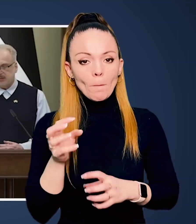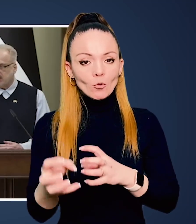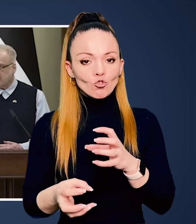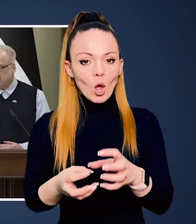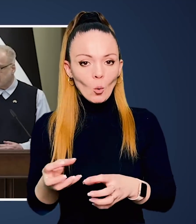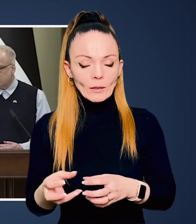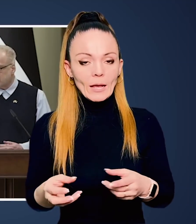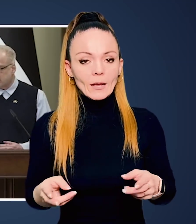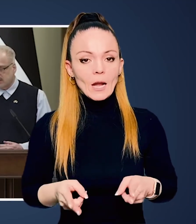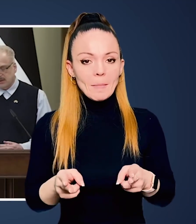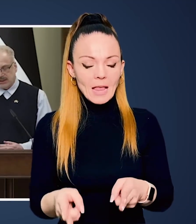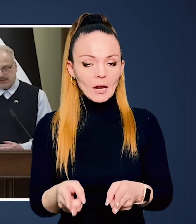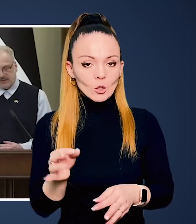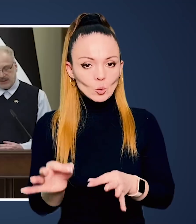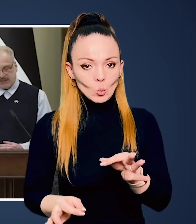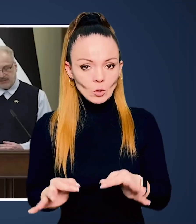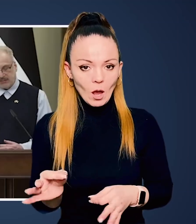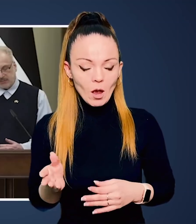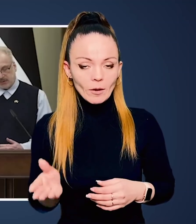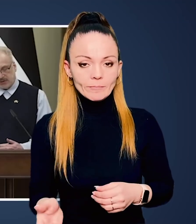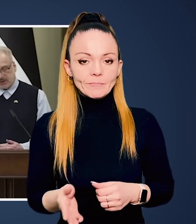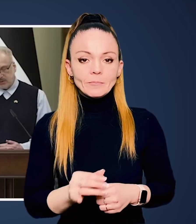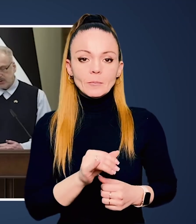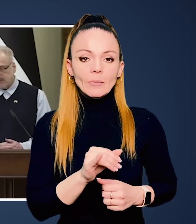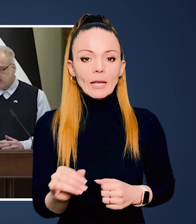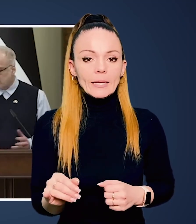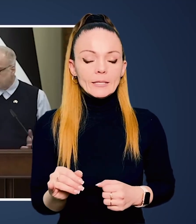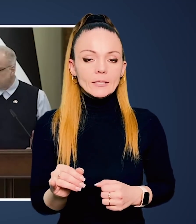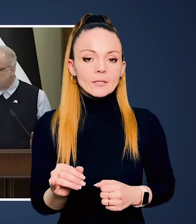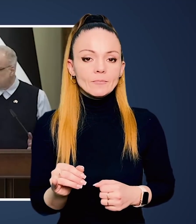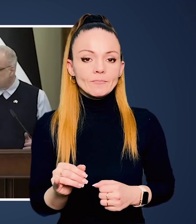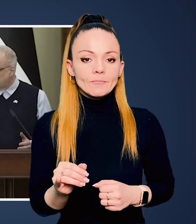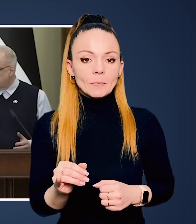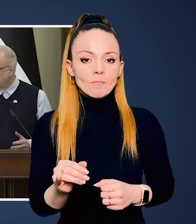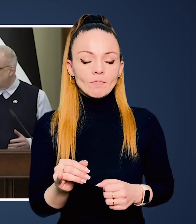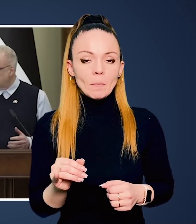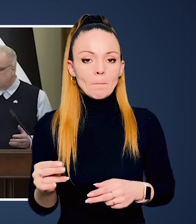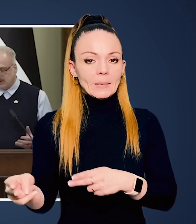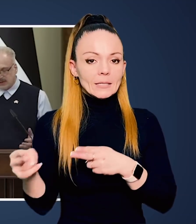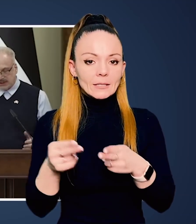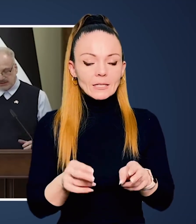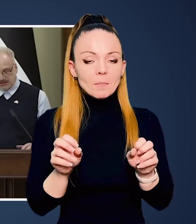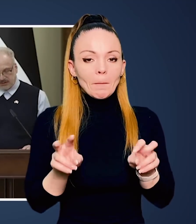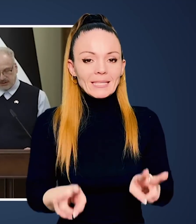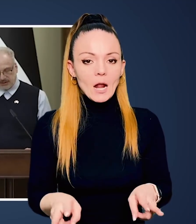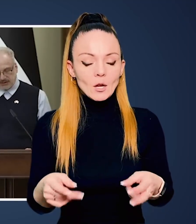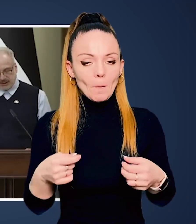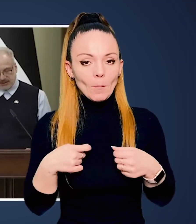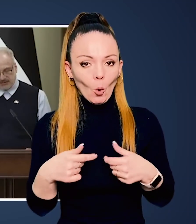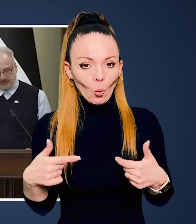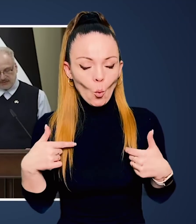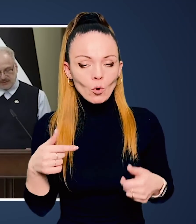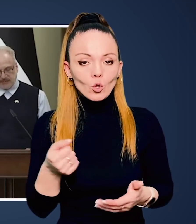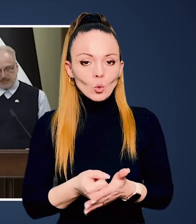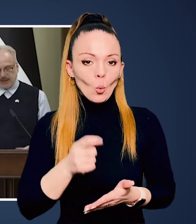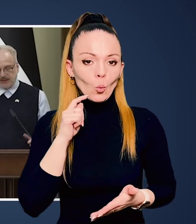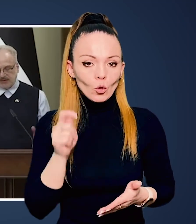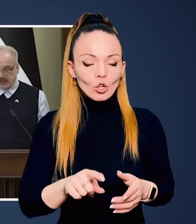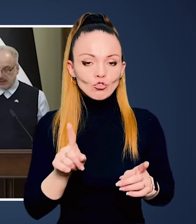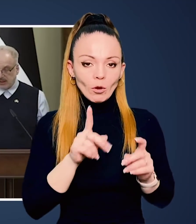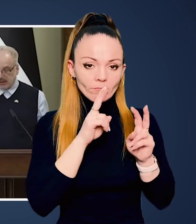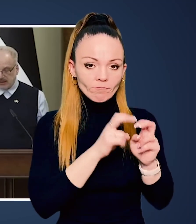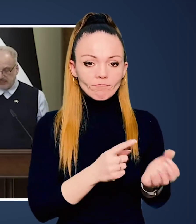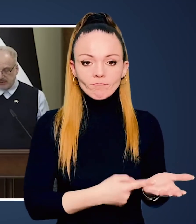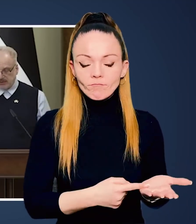процедура у міжнародних кримінальних судах і приїзді в спеціальний попрох,